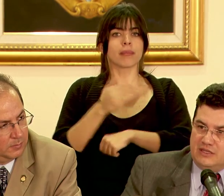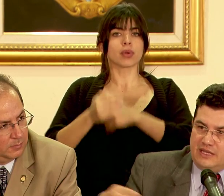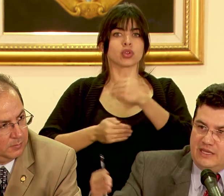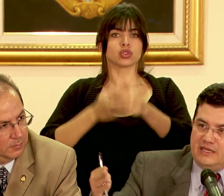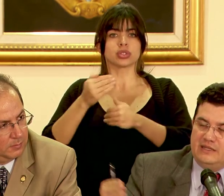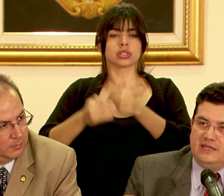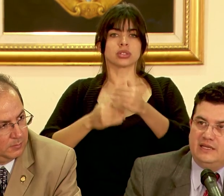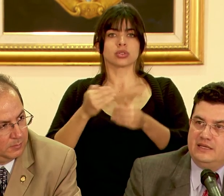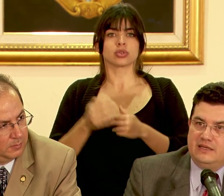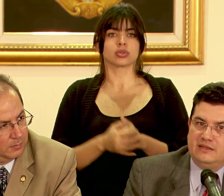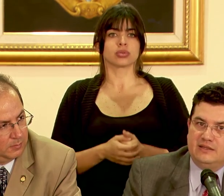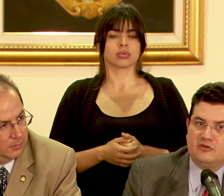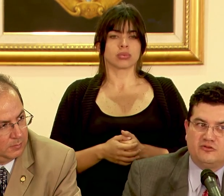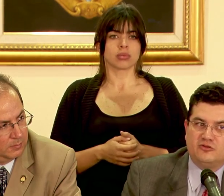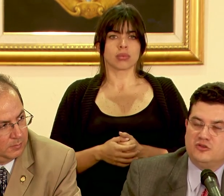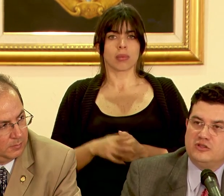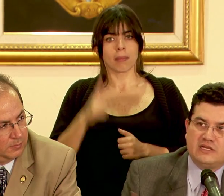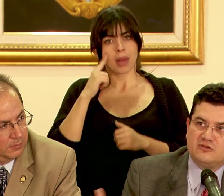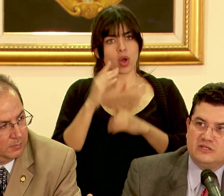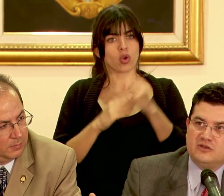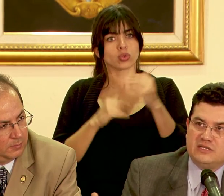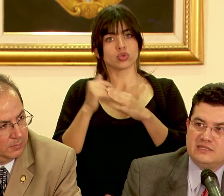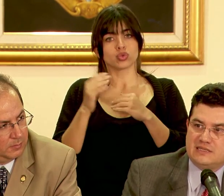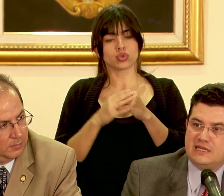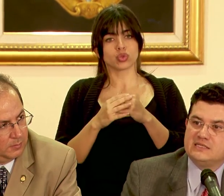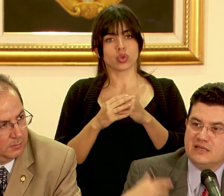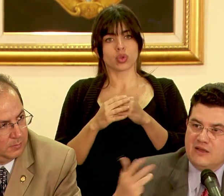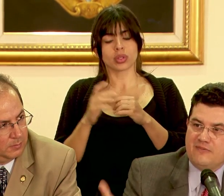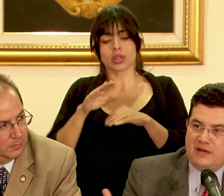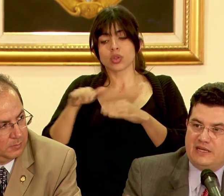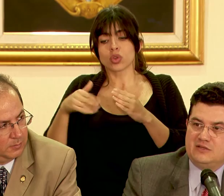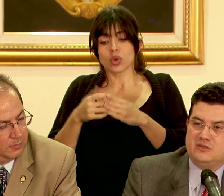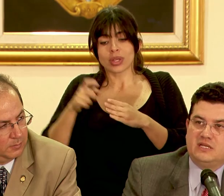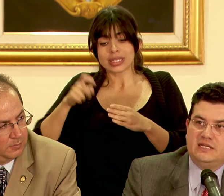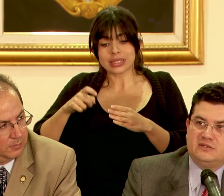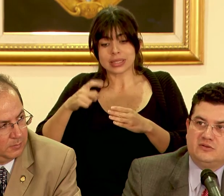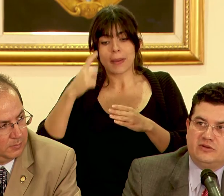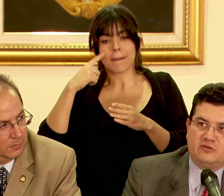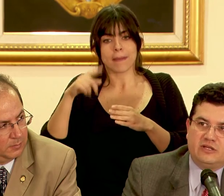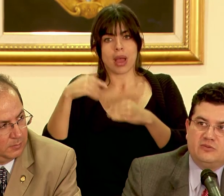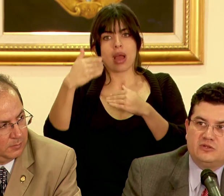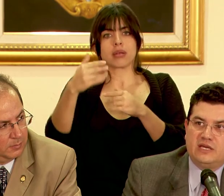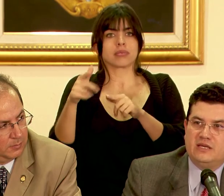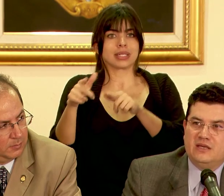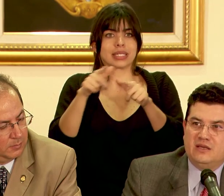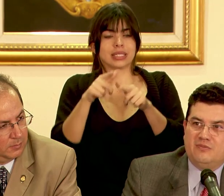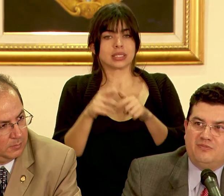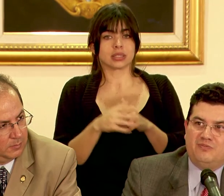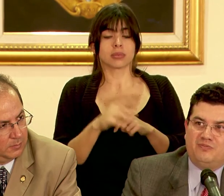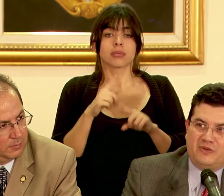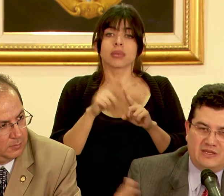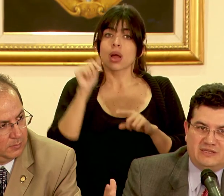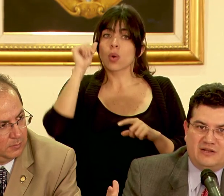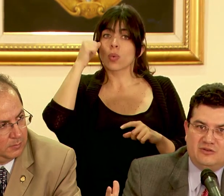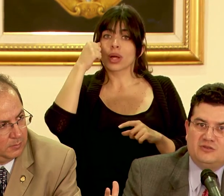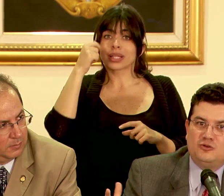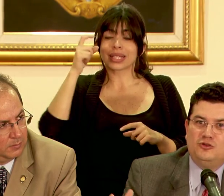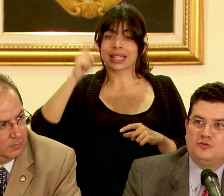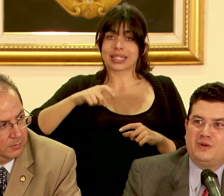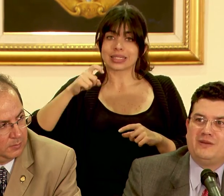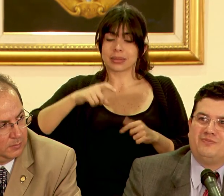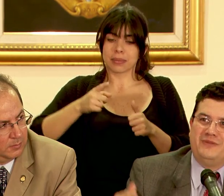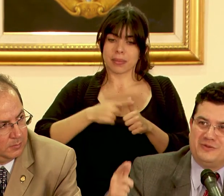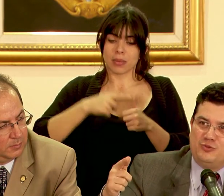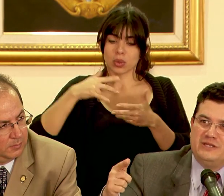de de construcción de las condiciones necesarias para que eso esté listo recordemos que se necesitan los